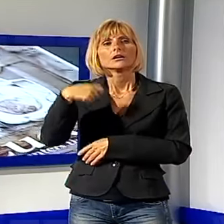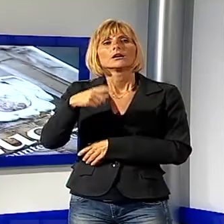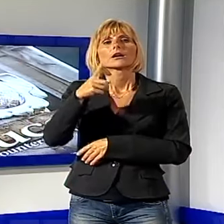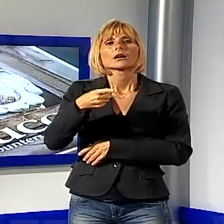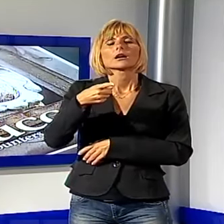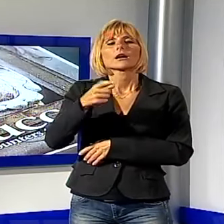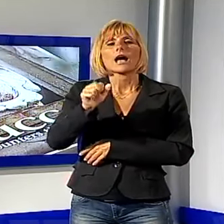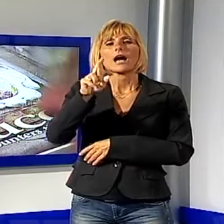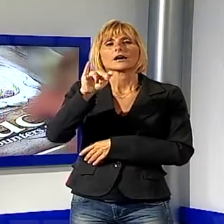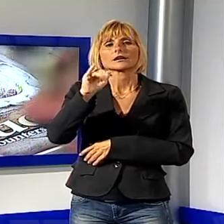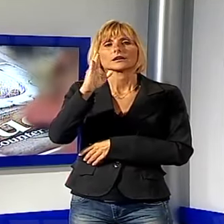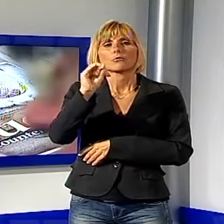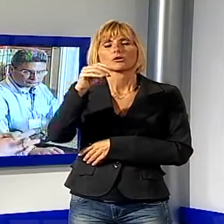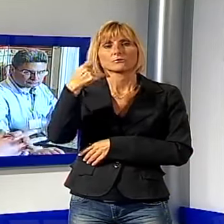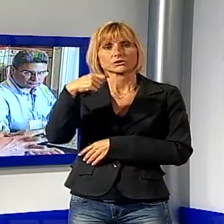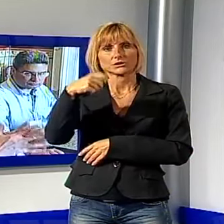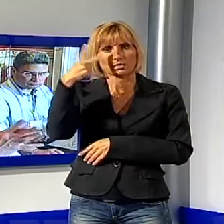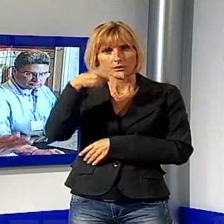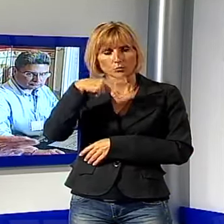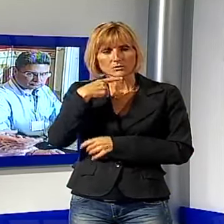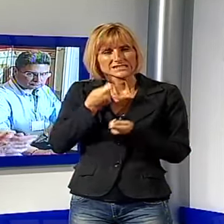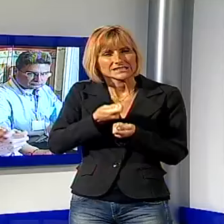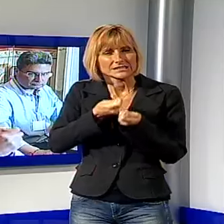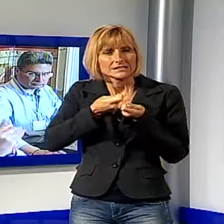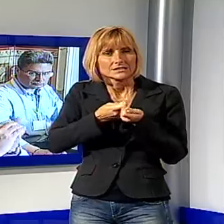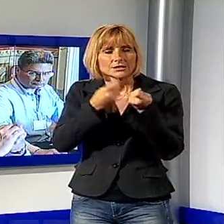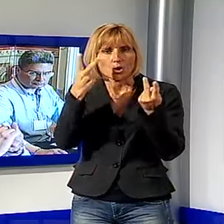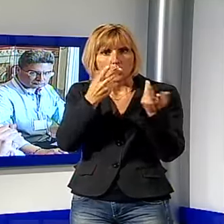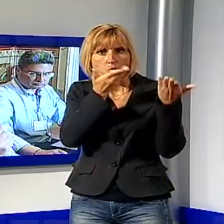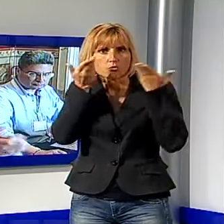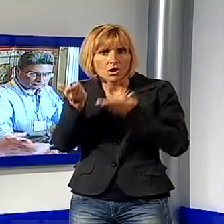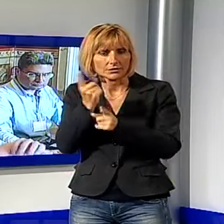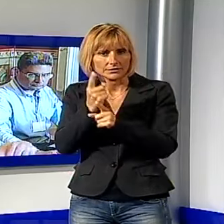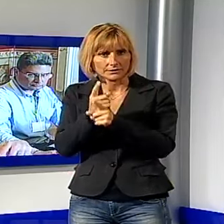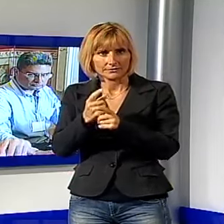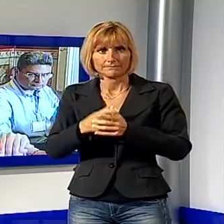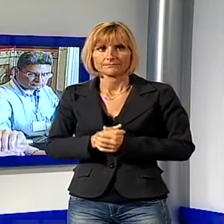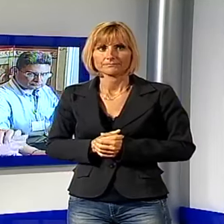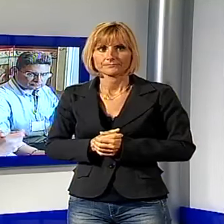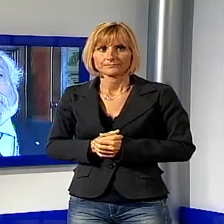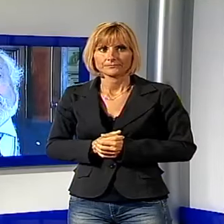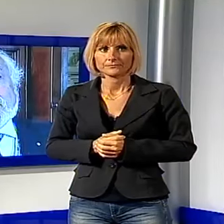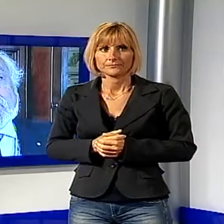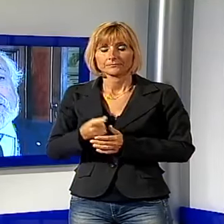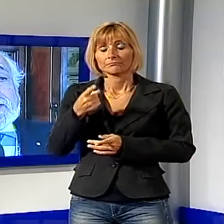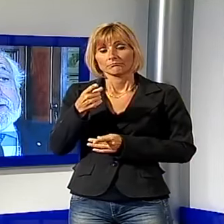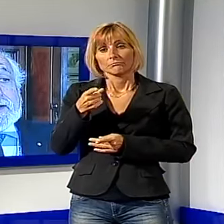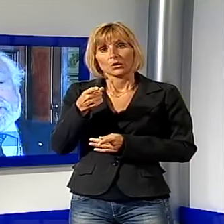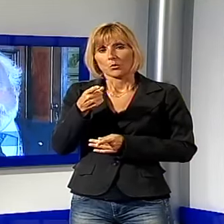Garibotti, che da tempo stava spingendo affinché il convegno venisse ospitato nella nostra città. È un evento importante